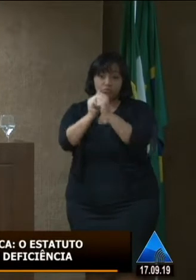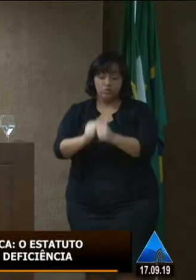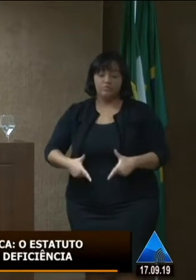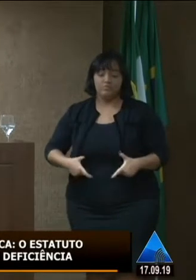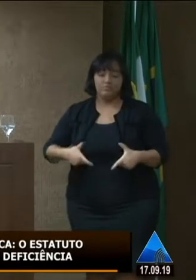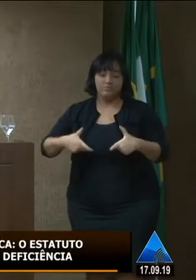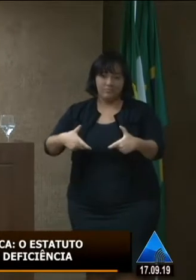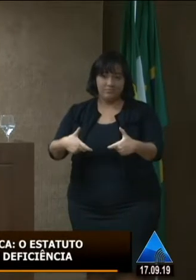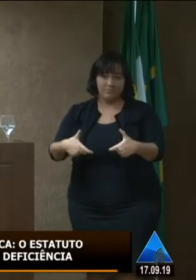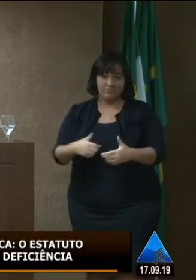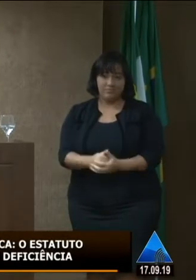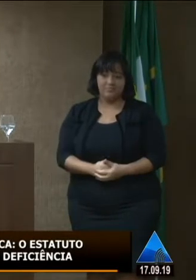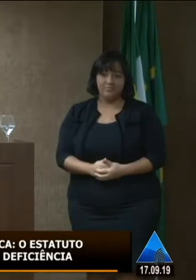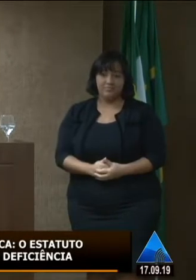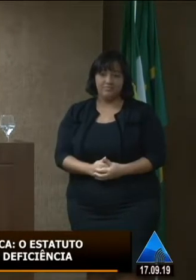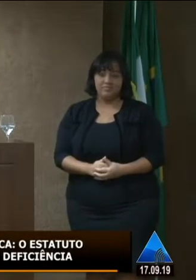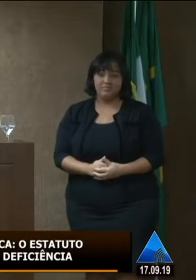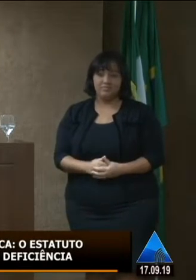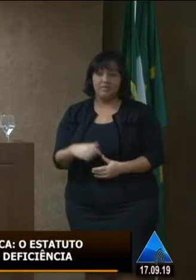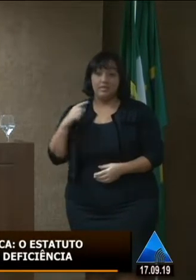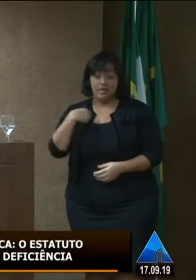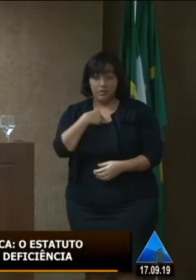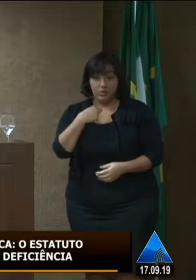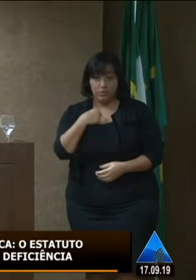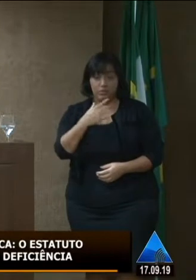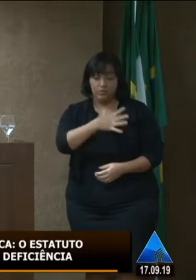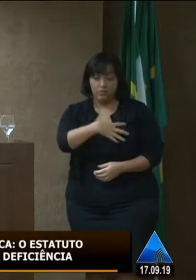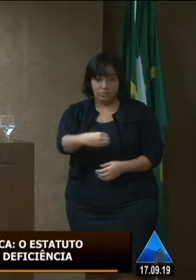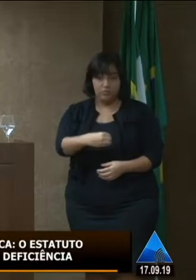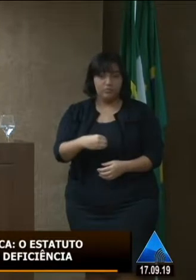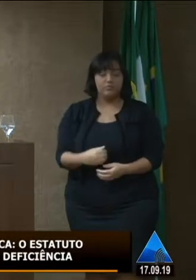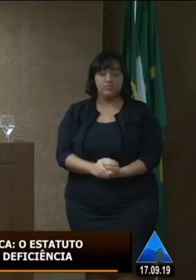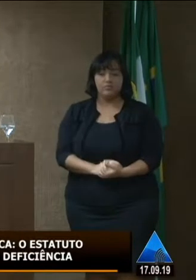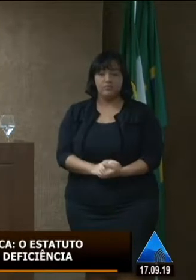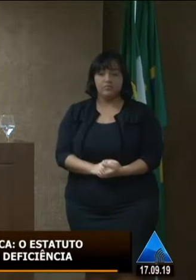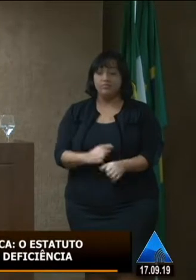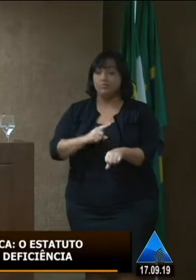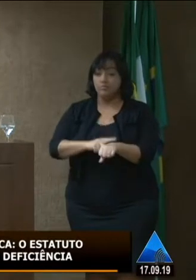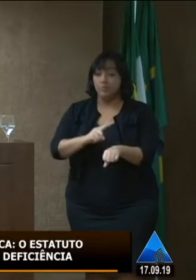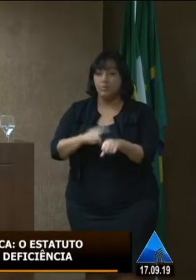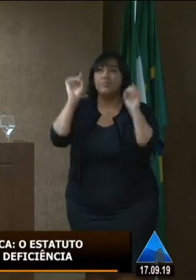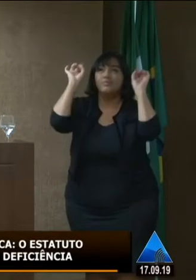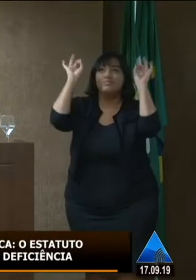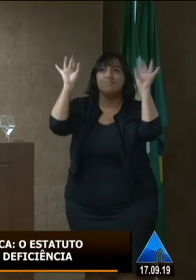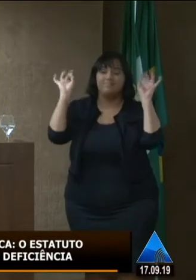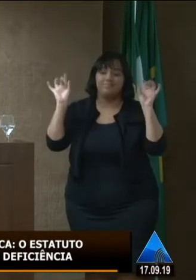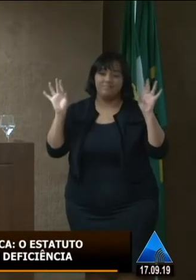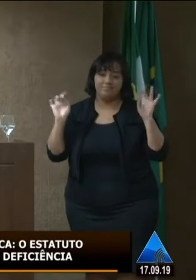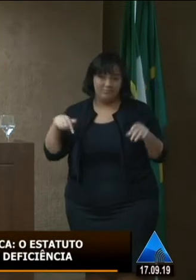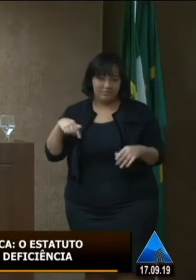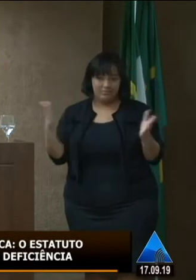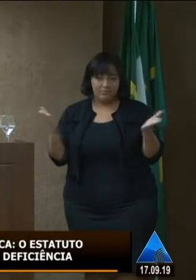por ele e eu pelo meu filho né então é um momento muito especial esse